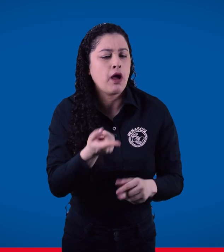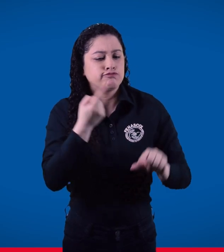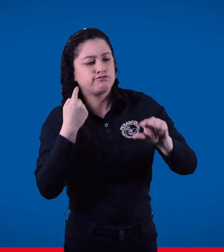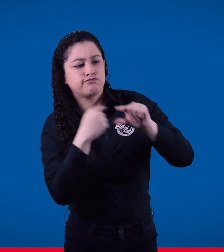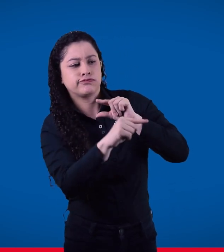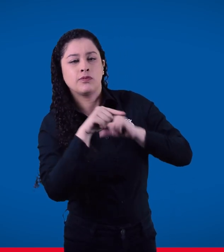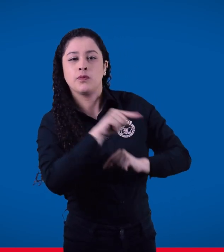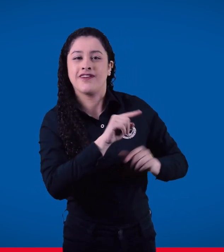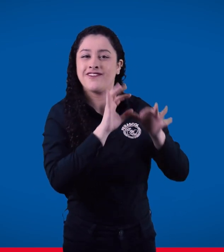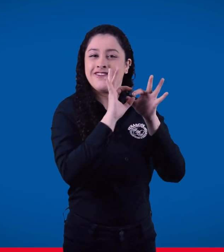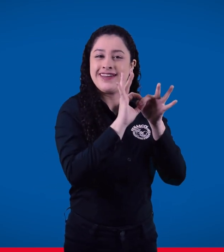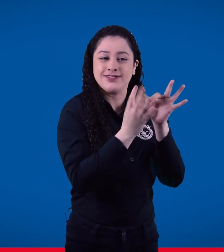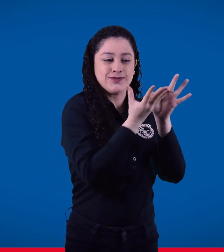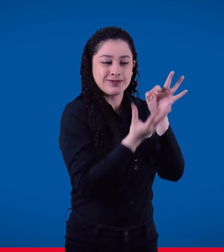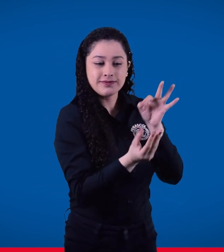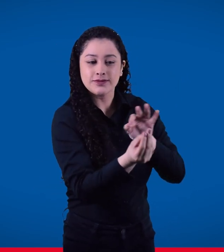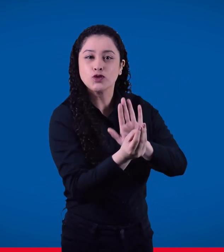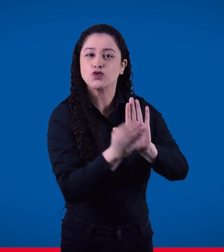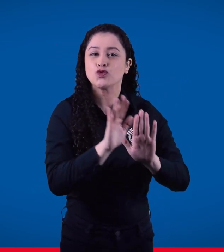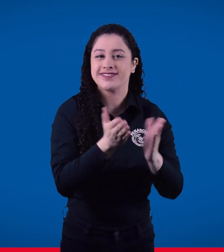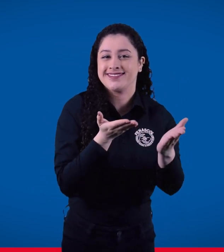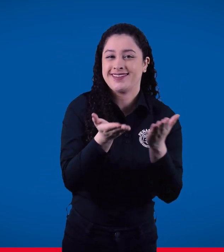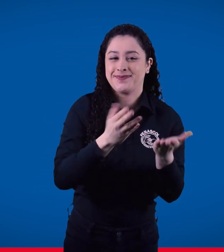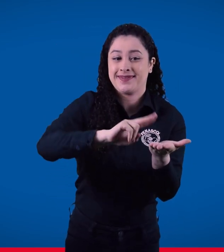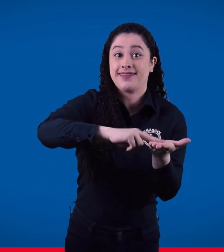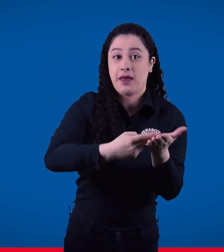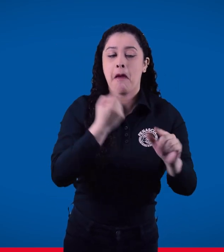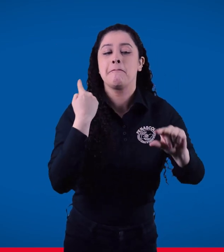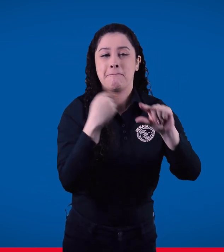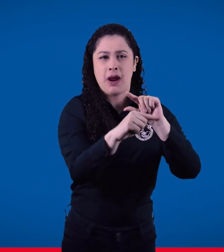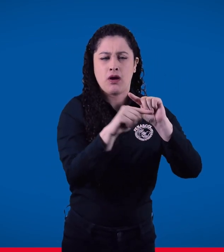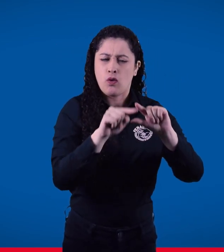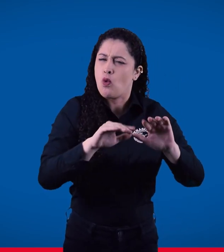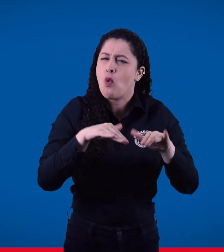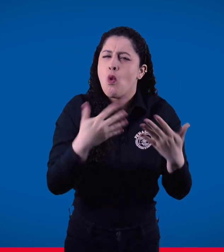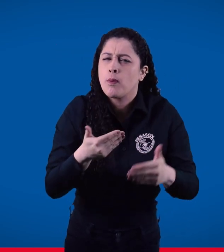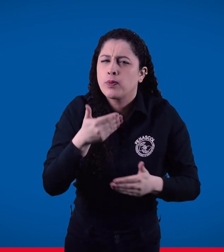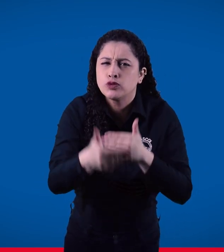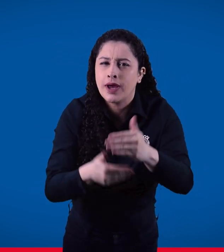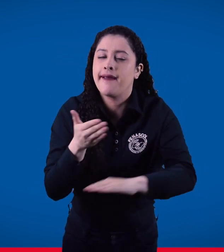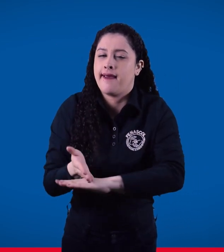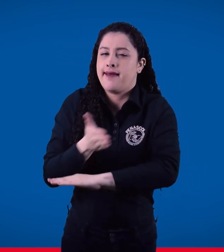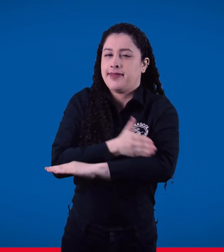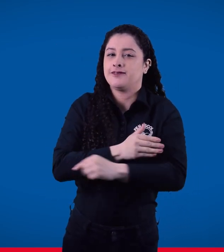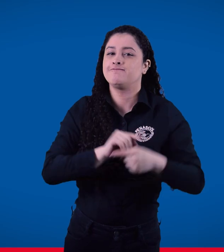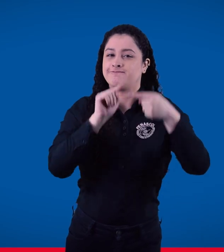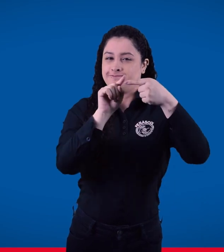un correo al área de servicios de interpretación de FENASCOL. Acá les muestro tres condiciones para hacerlo.